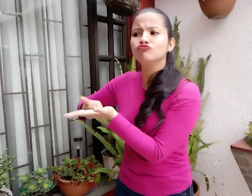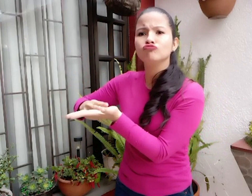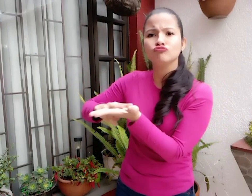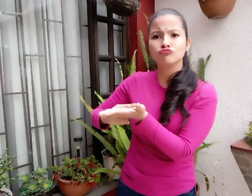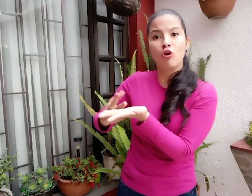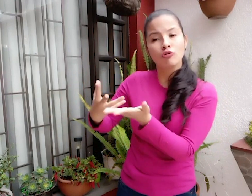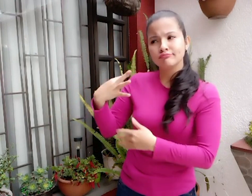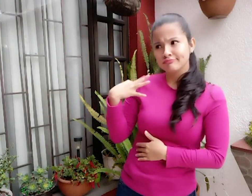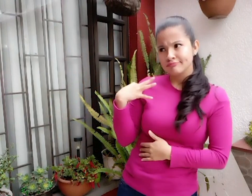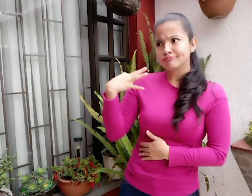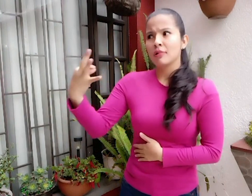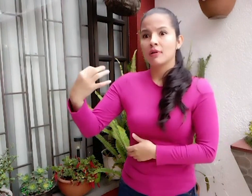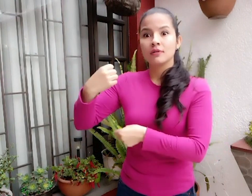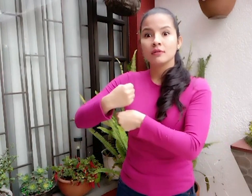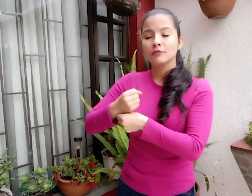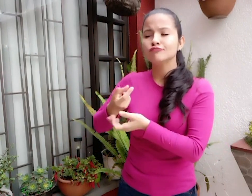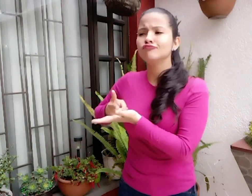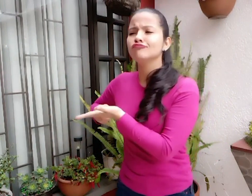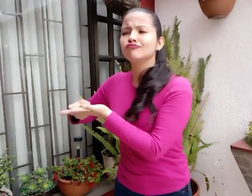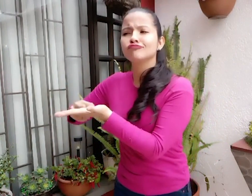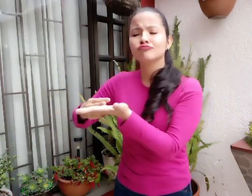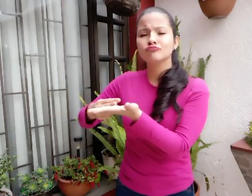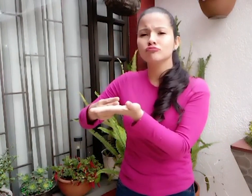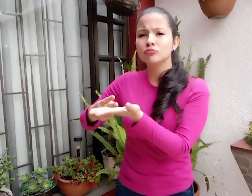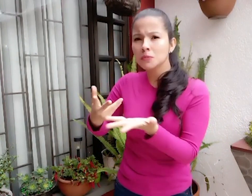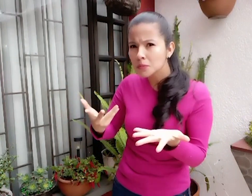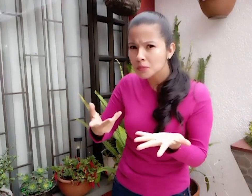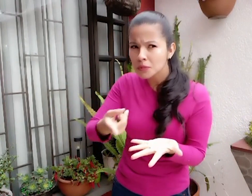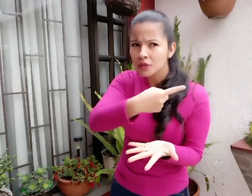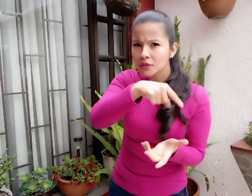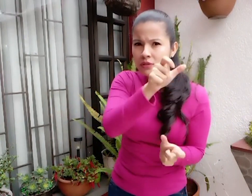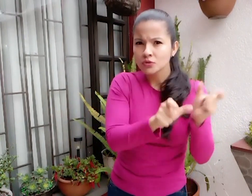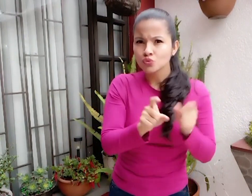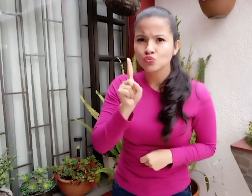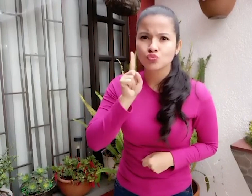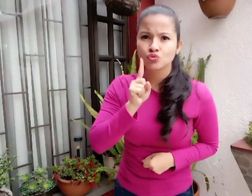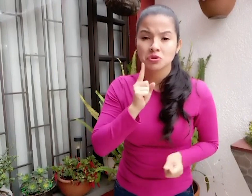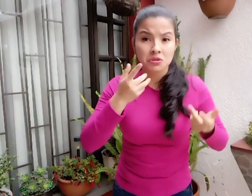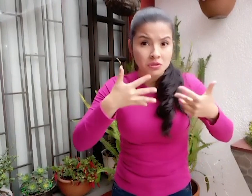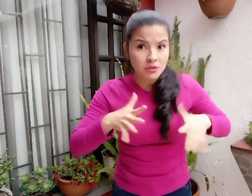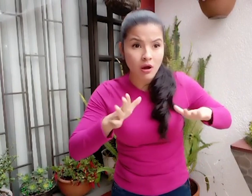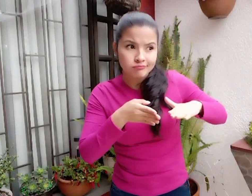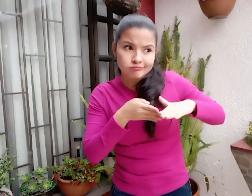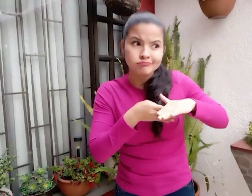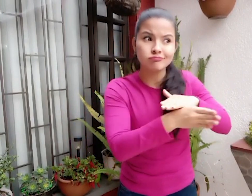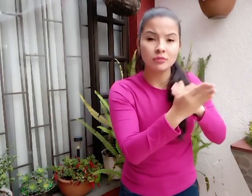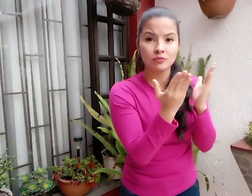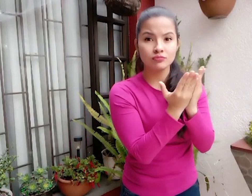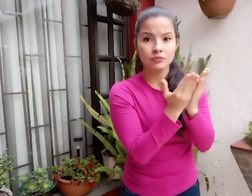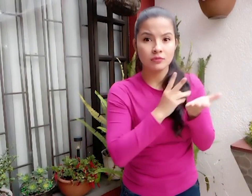la formación como intérprete y el trabajo como intérprete, y si las personas sordas que son intérpretes están